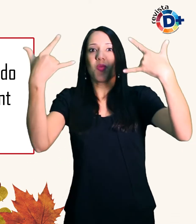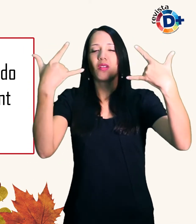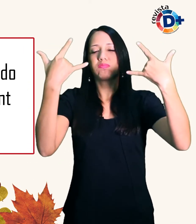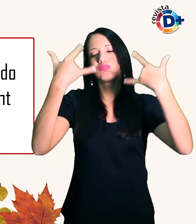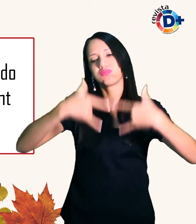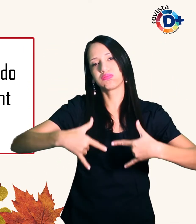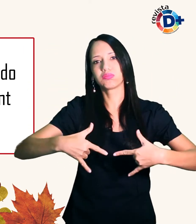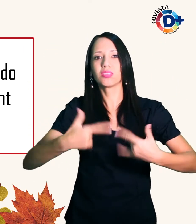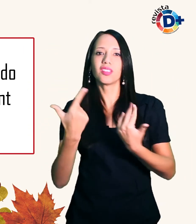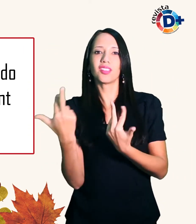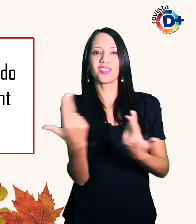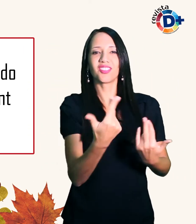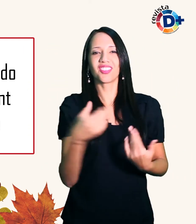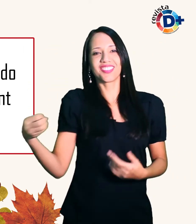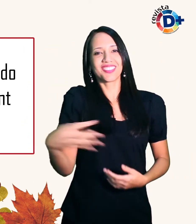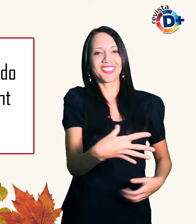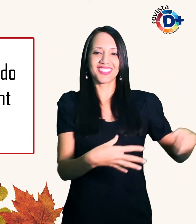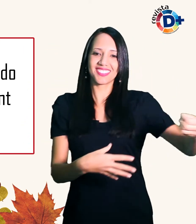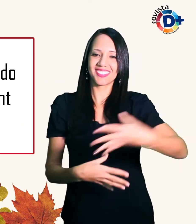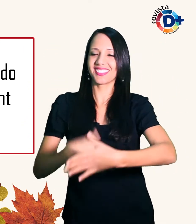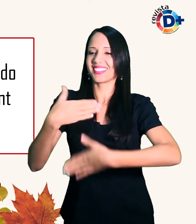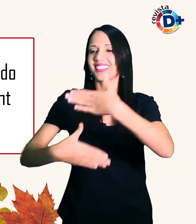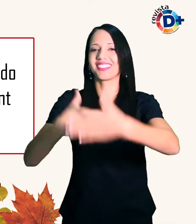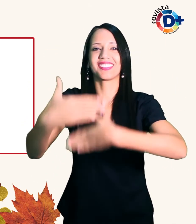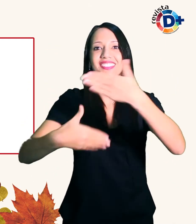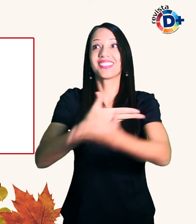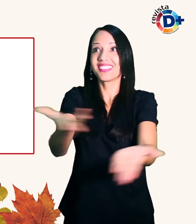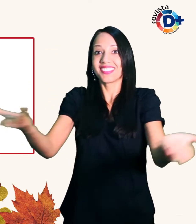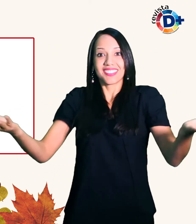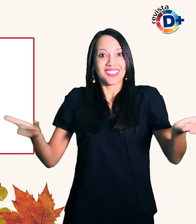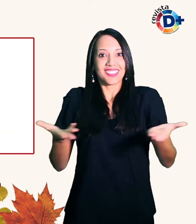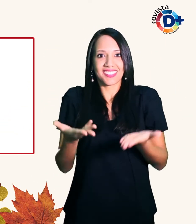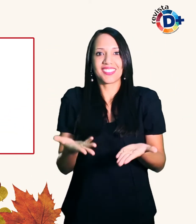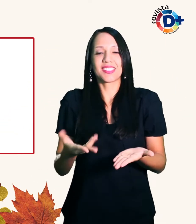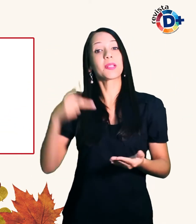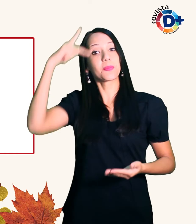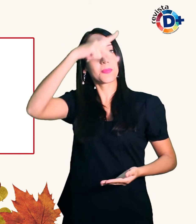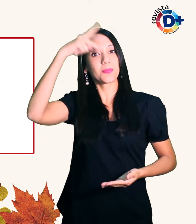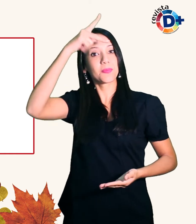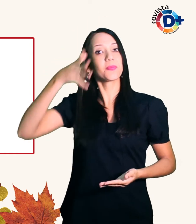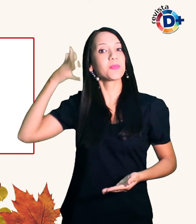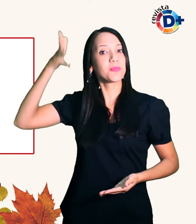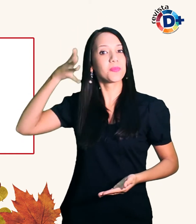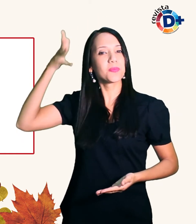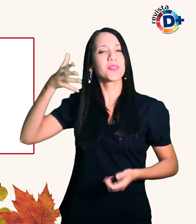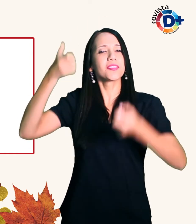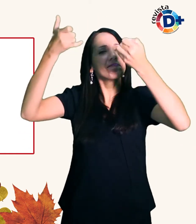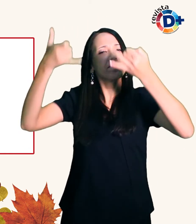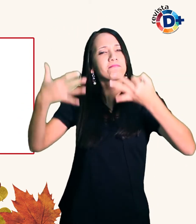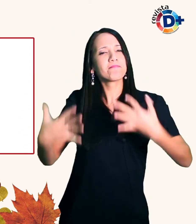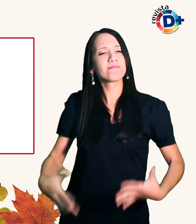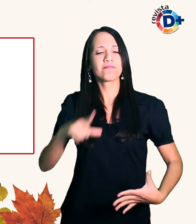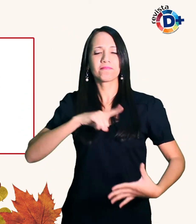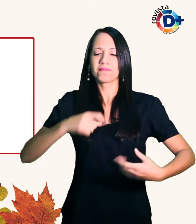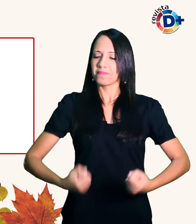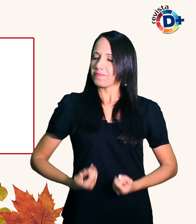palavras Bauman diz que as relações atuais tendem a ser fluídas superficiais e